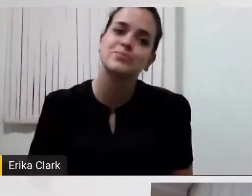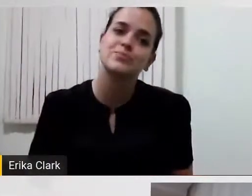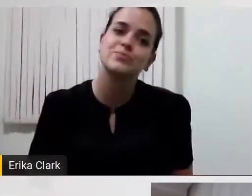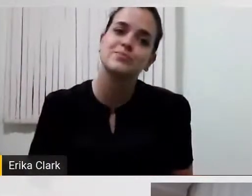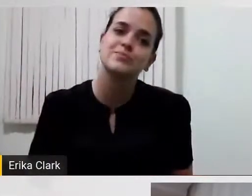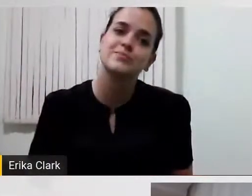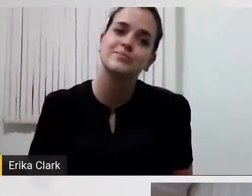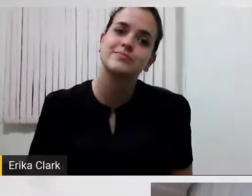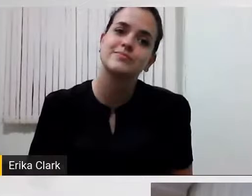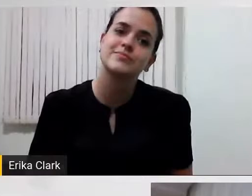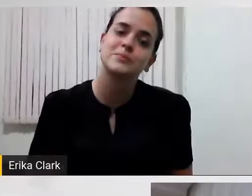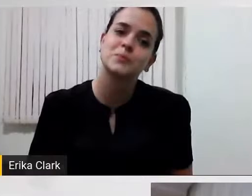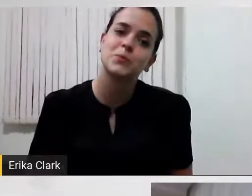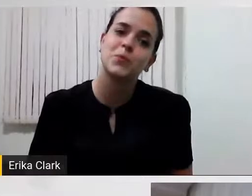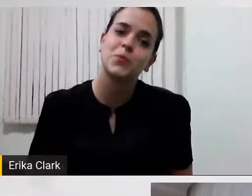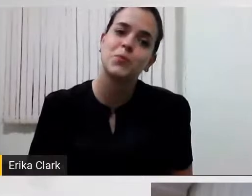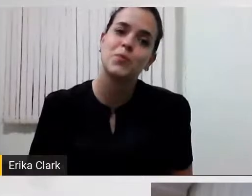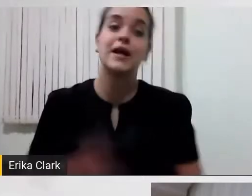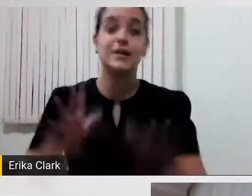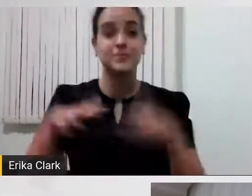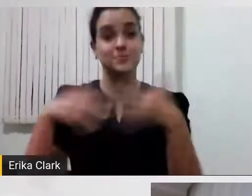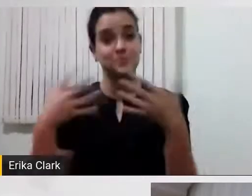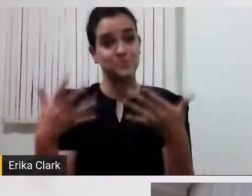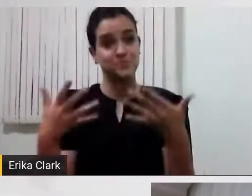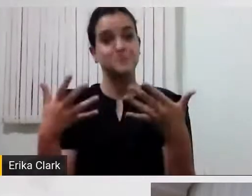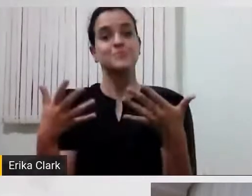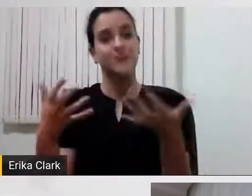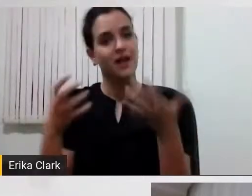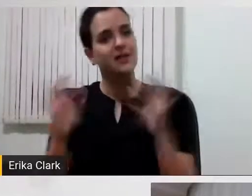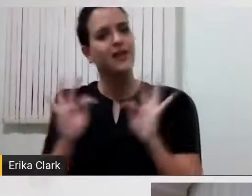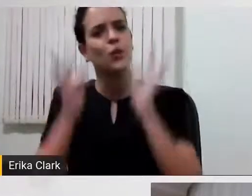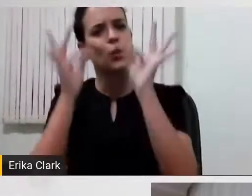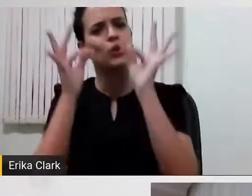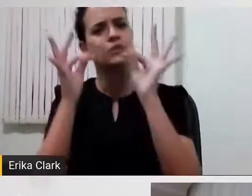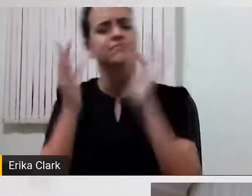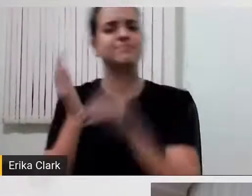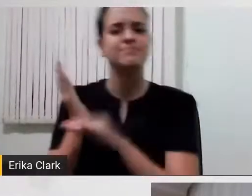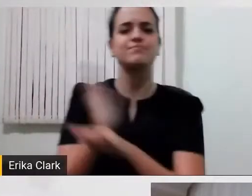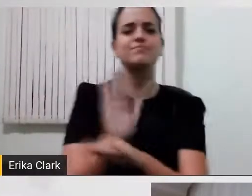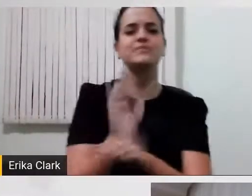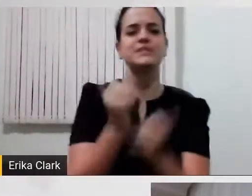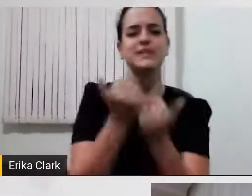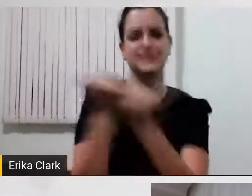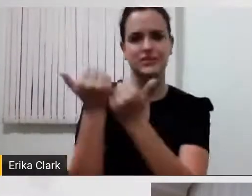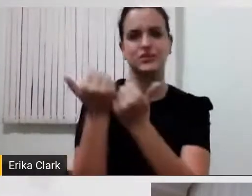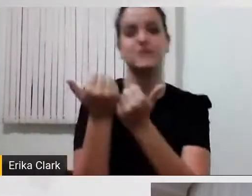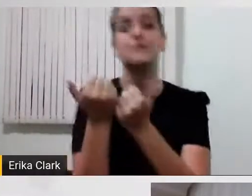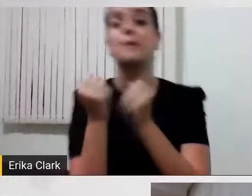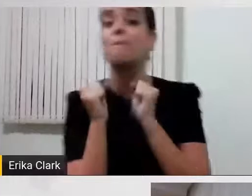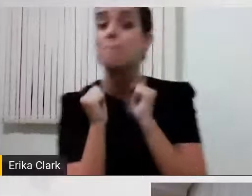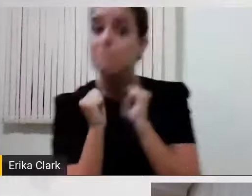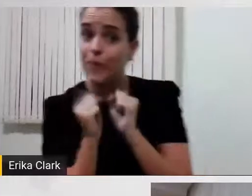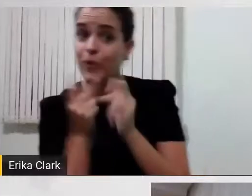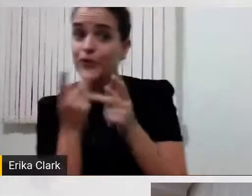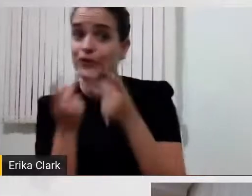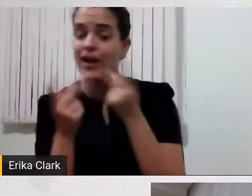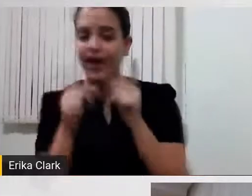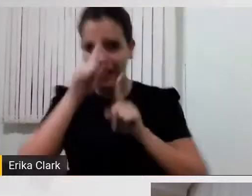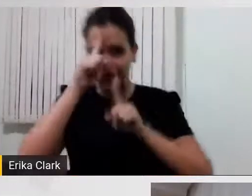assim, eu acho que a tecnologia assistiva é... A gente pode dizer que é a criatividade para a solução de